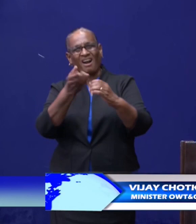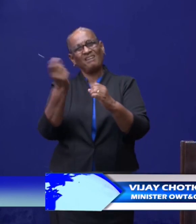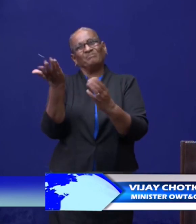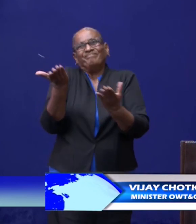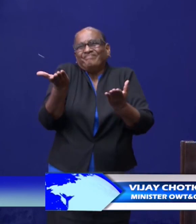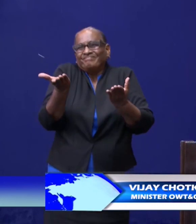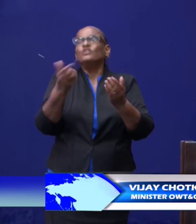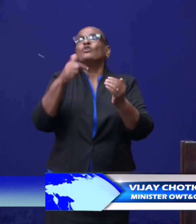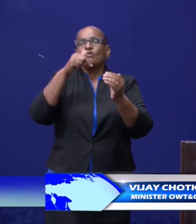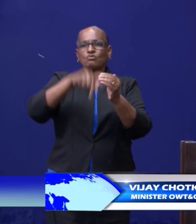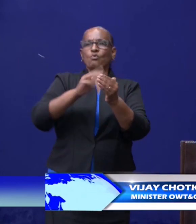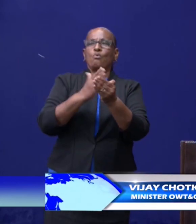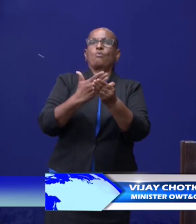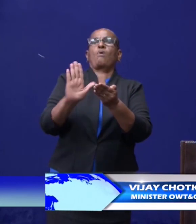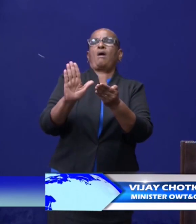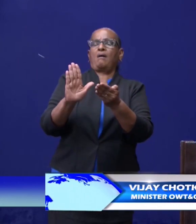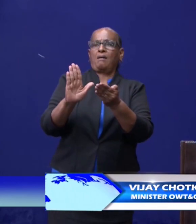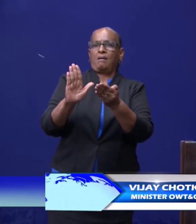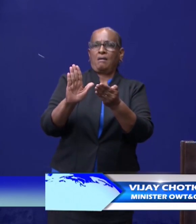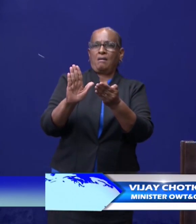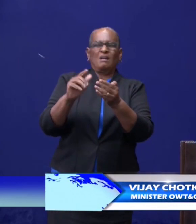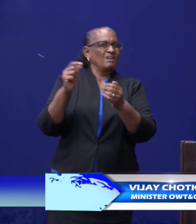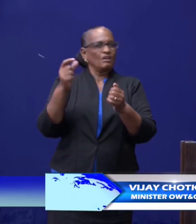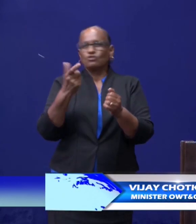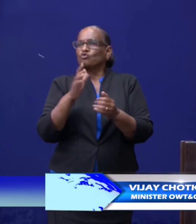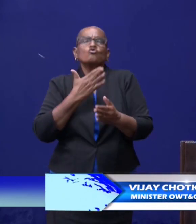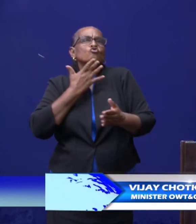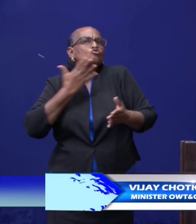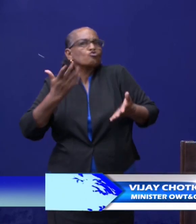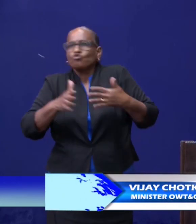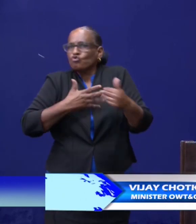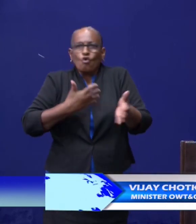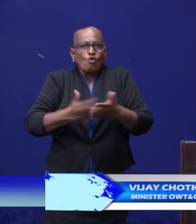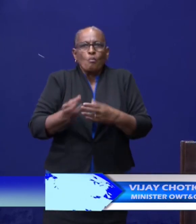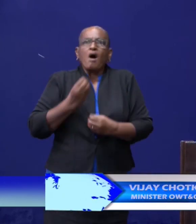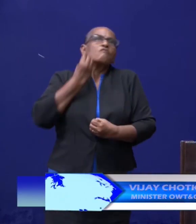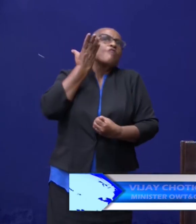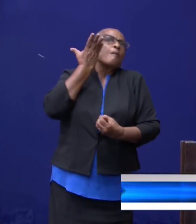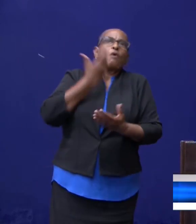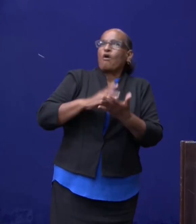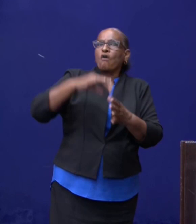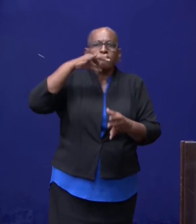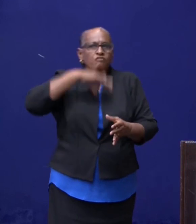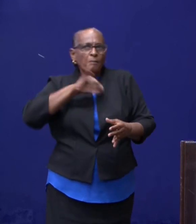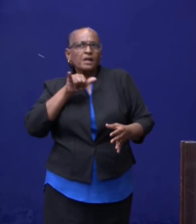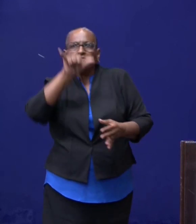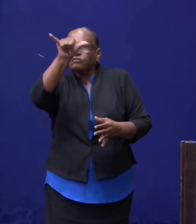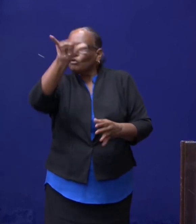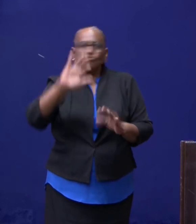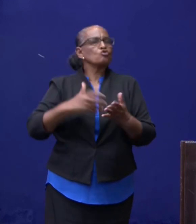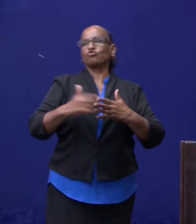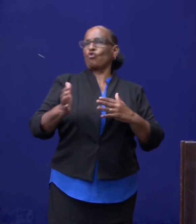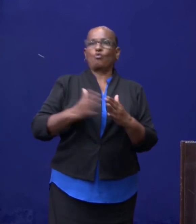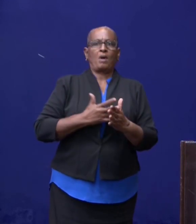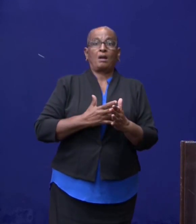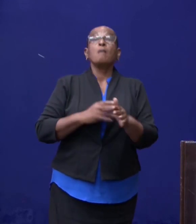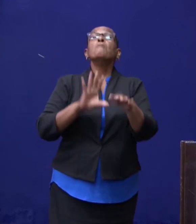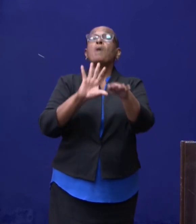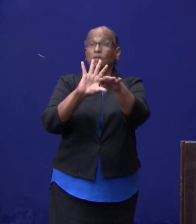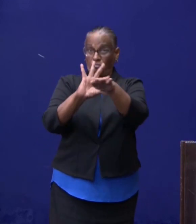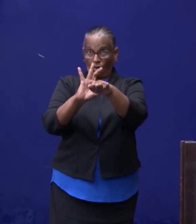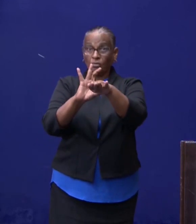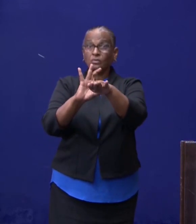Die zijn dan weggewerkt. Ze zijn niet zomaar begonnen vanmorgen of vanmiddag met die vlucht, maar de artsen hebben